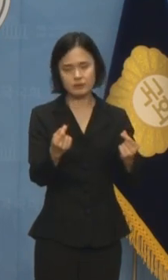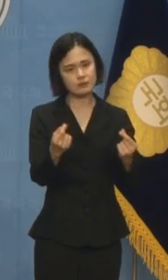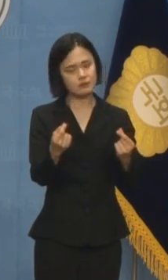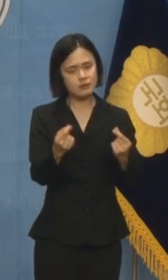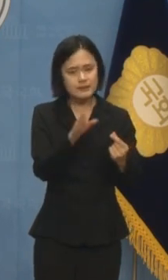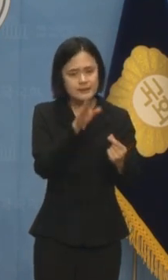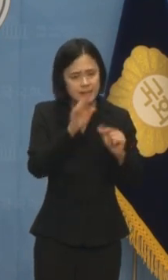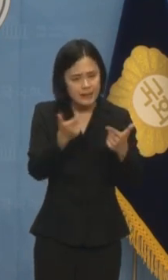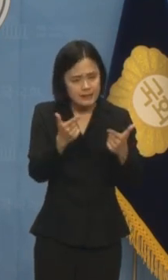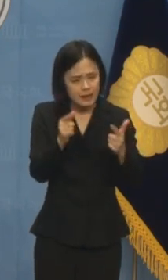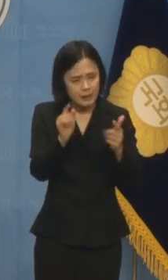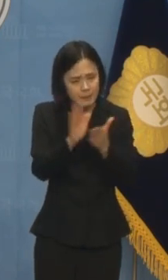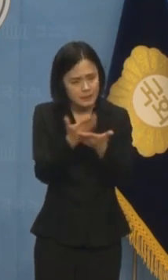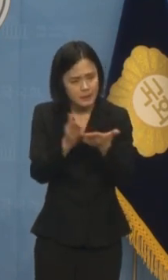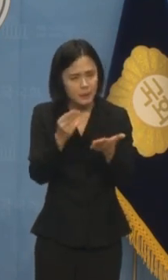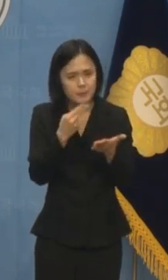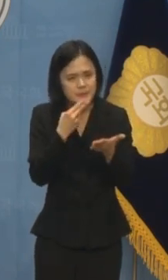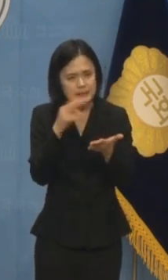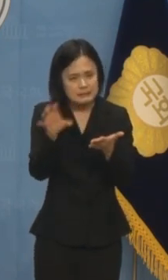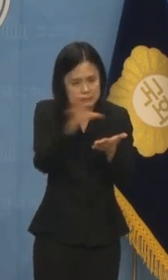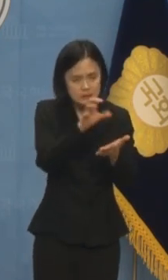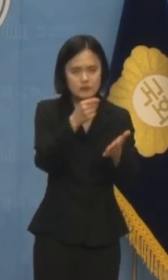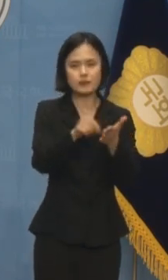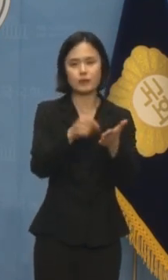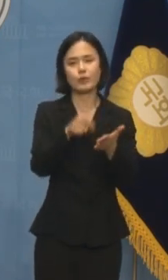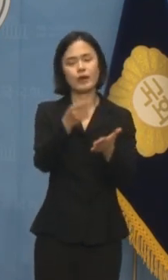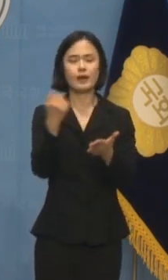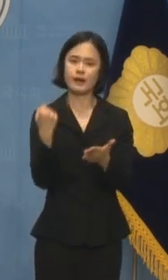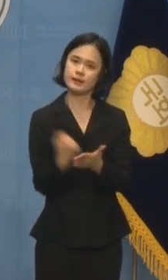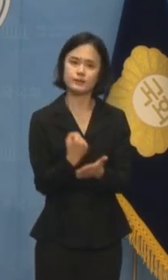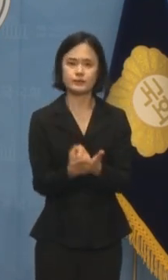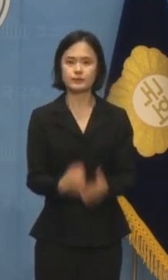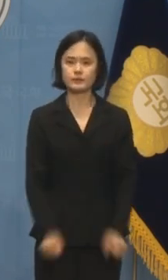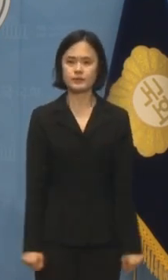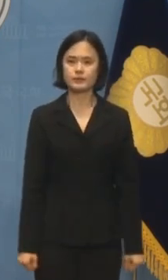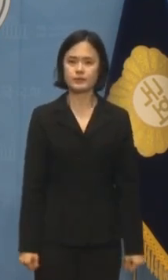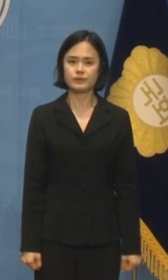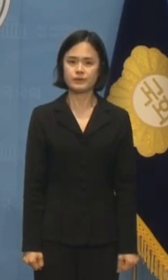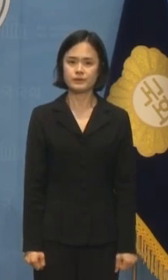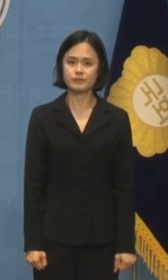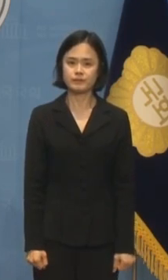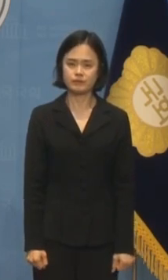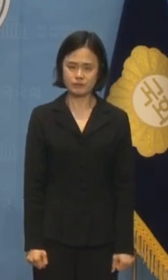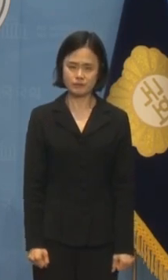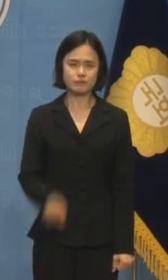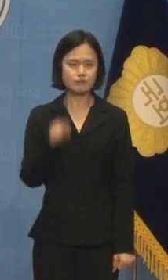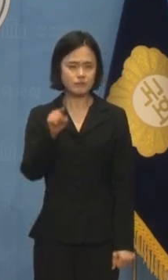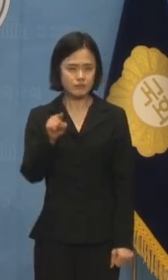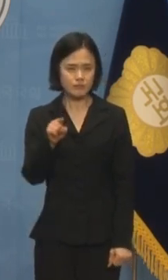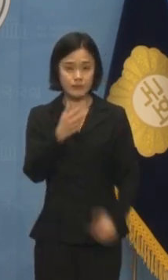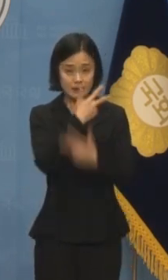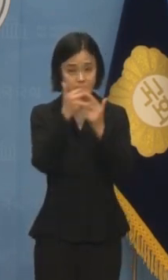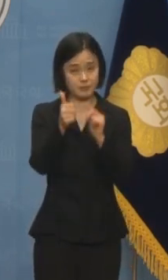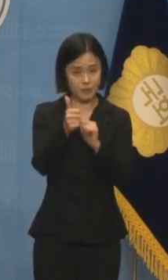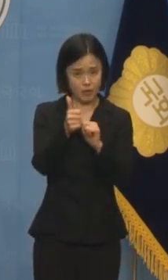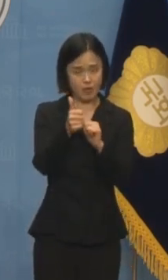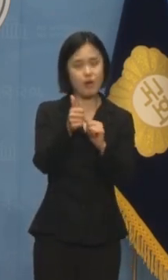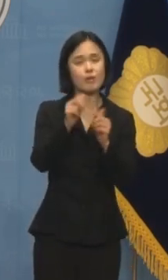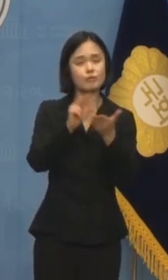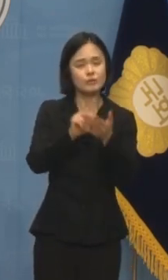쌍방울 대북 불법 송금 사건은 검찰이 만들어 놓은 거대한 모래성입니다.